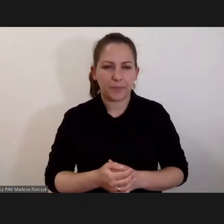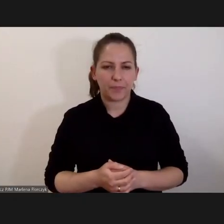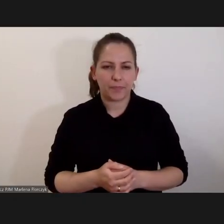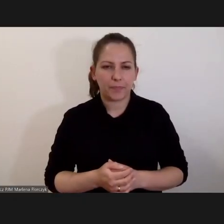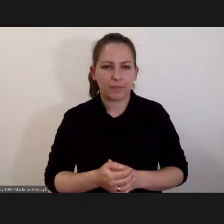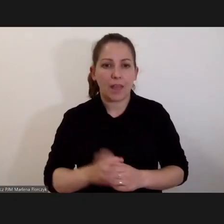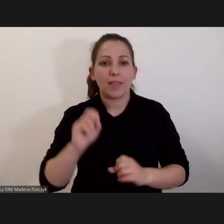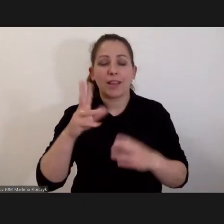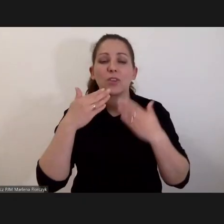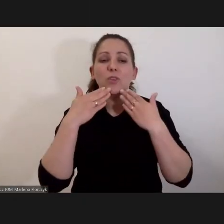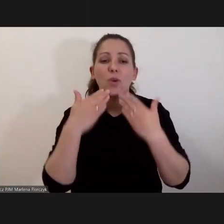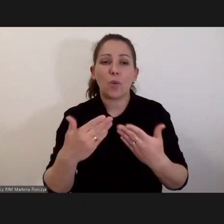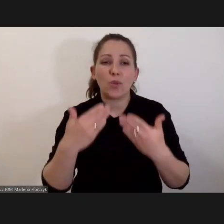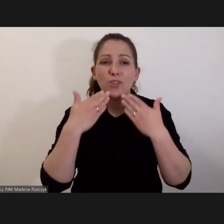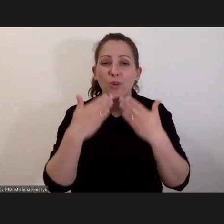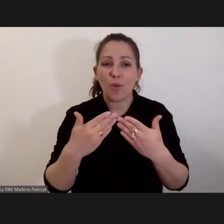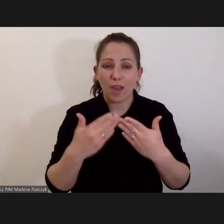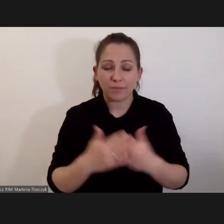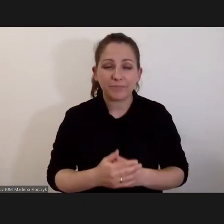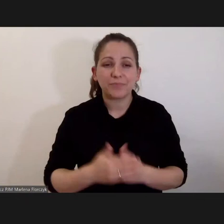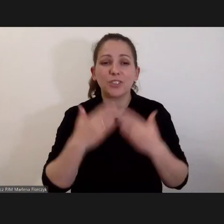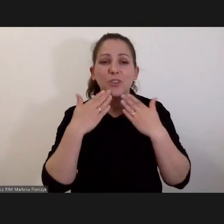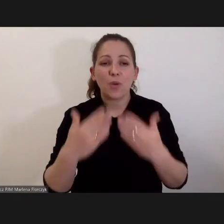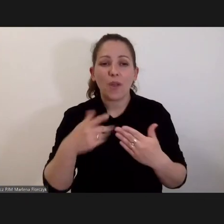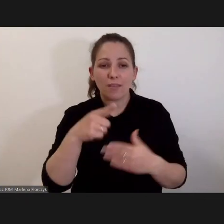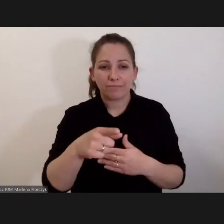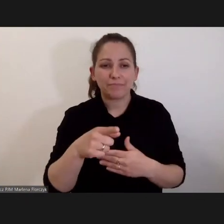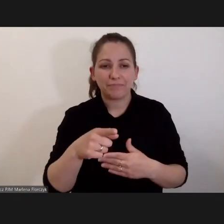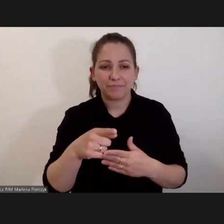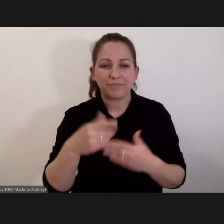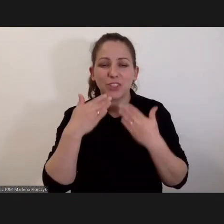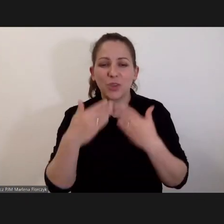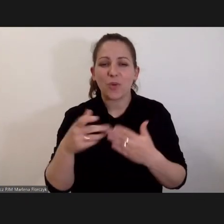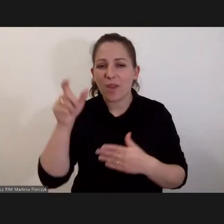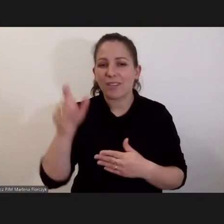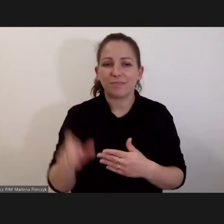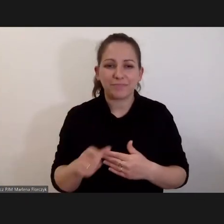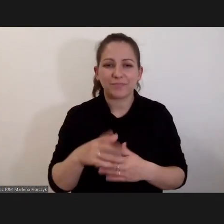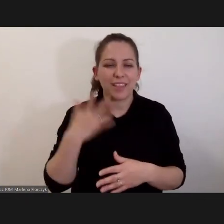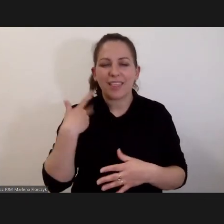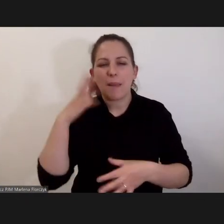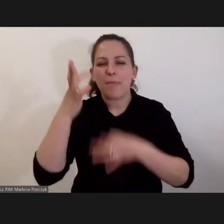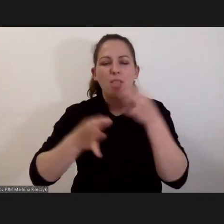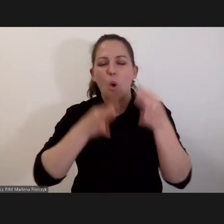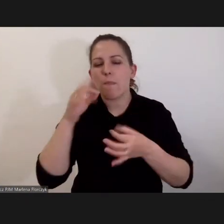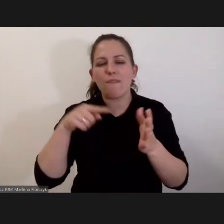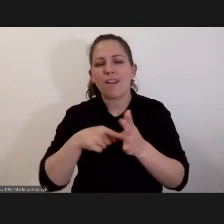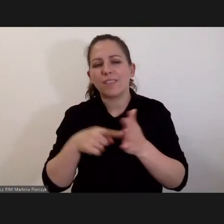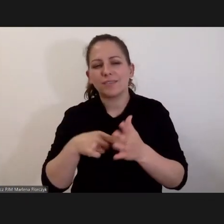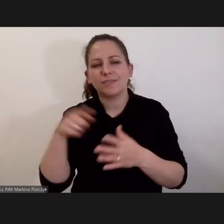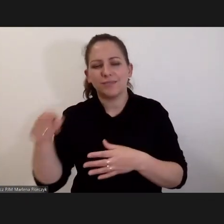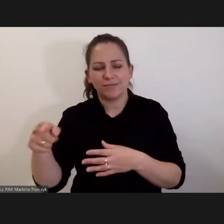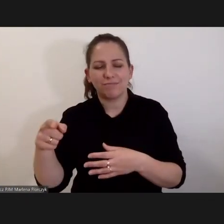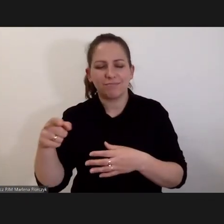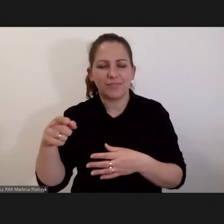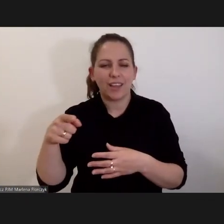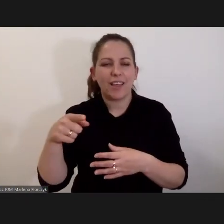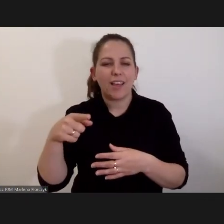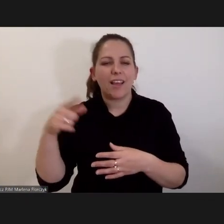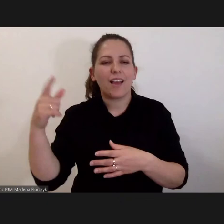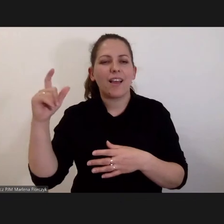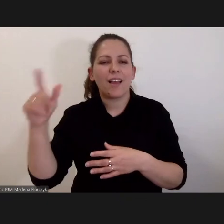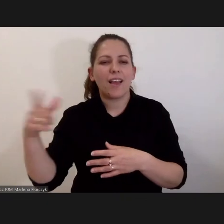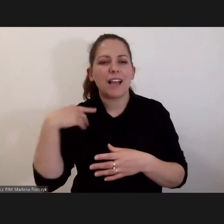Tak, dziękuję bardzo. O Amal Cluny nie będę opowiadał o tej znajomości, ale ta znajomość jest naprawdę